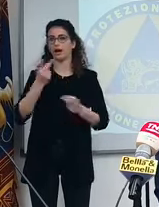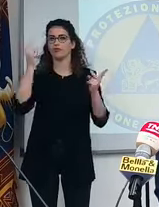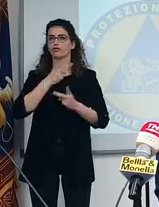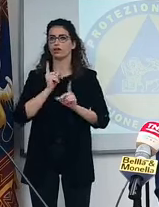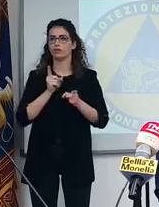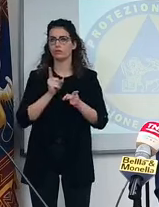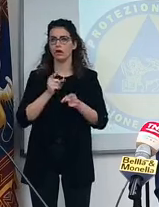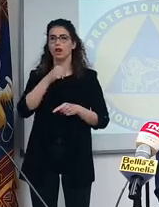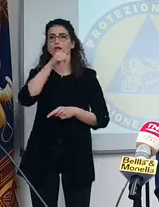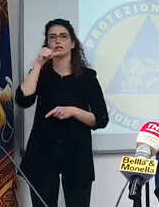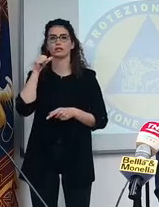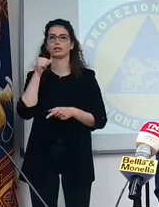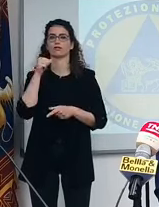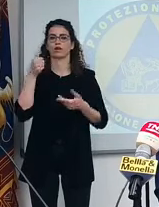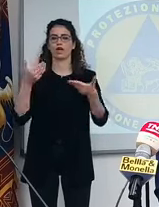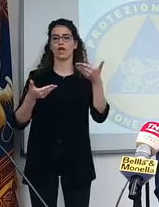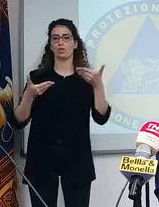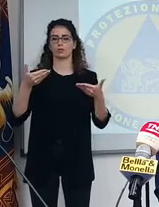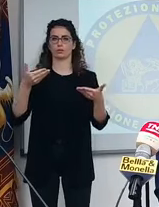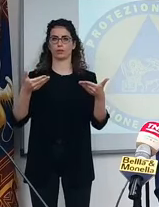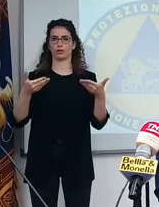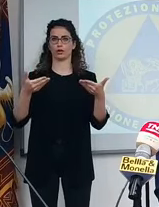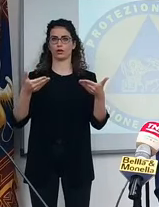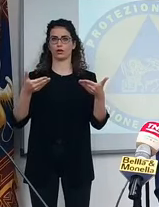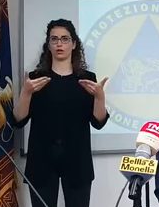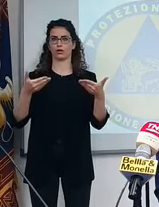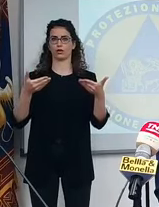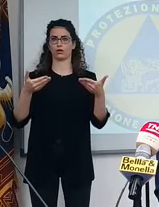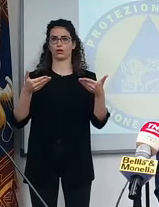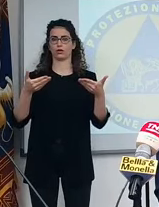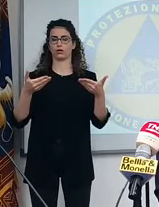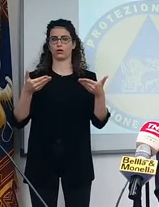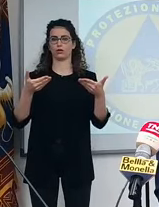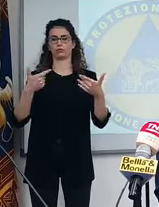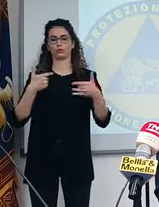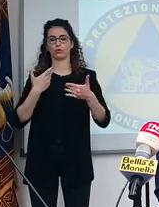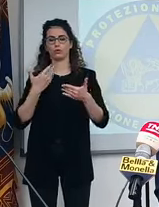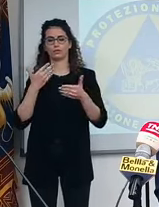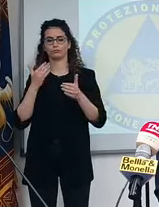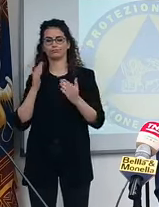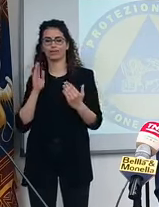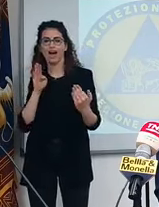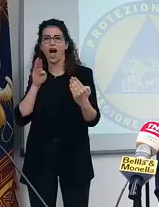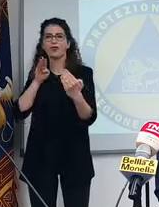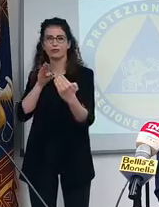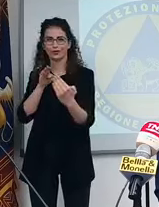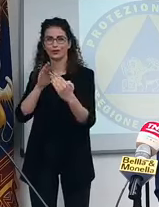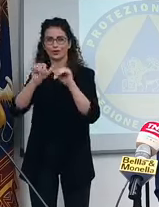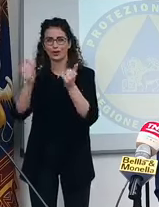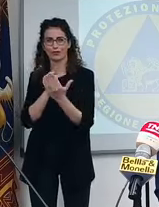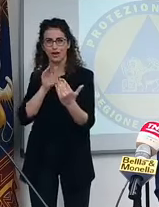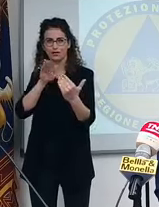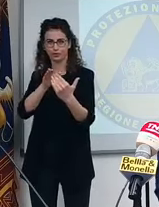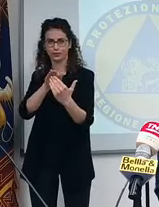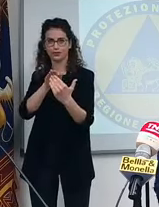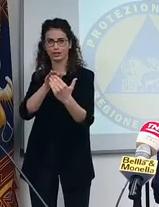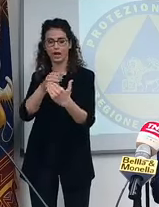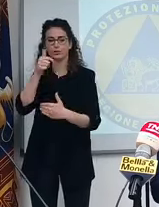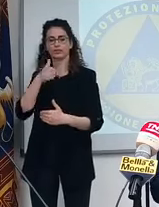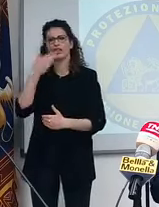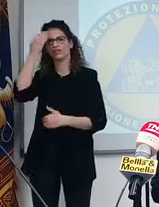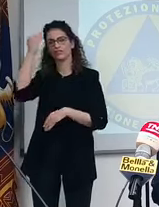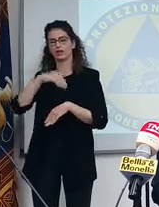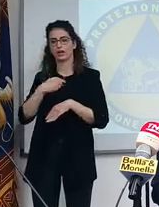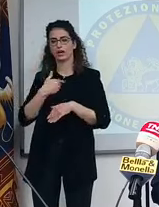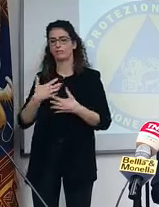vero che ci vuole un equilibrio anche come approccio, no? Perché se io do in